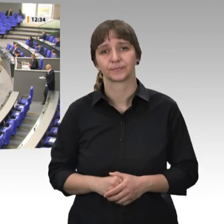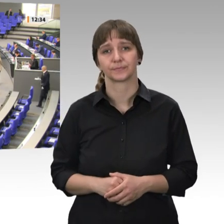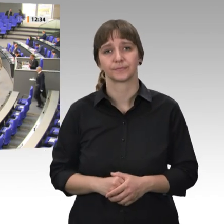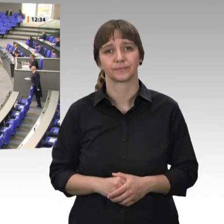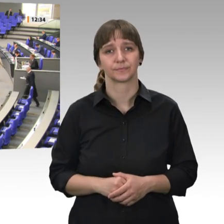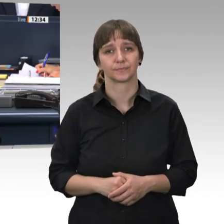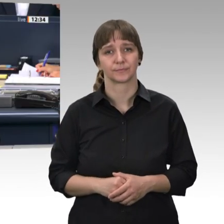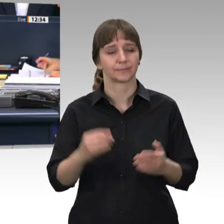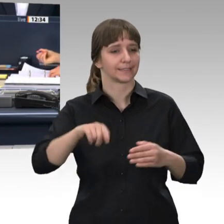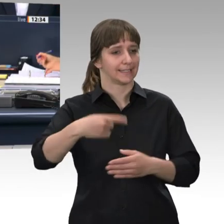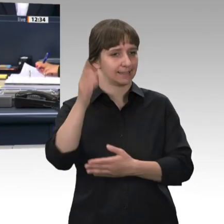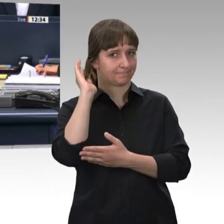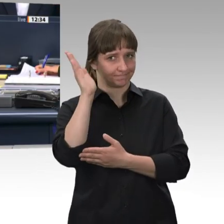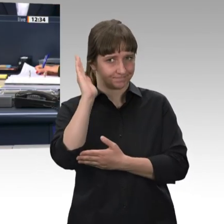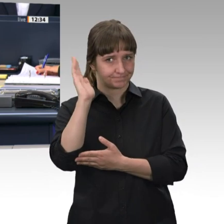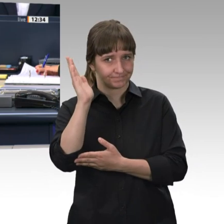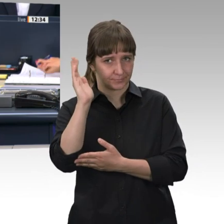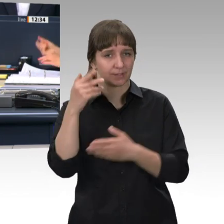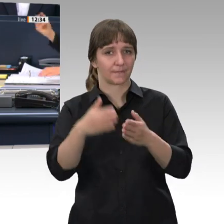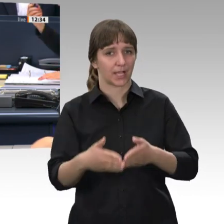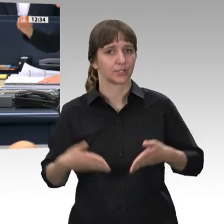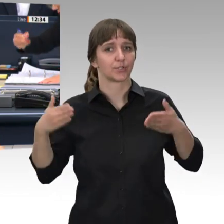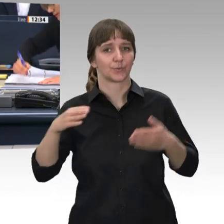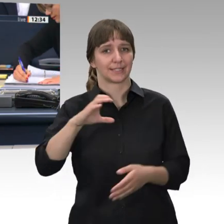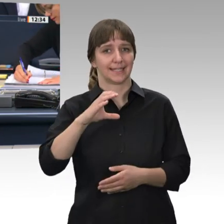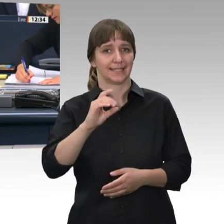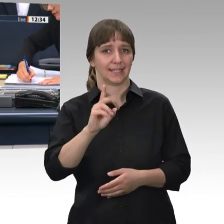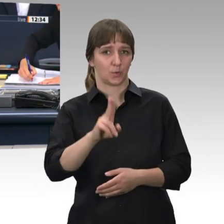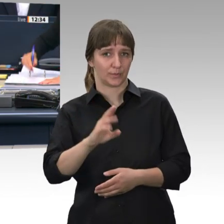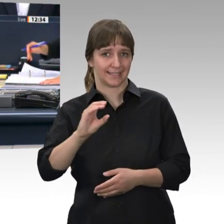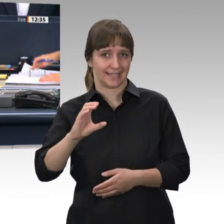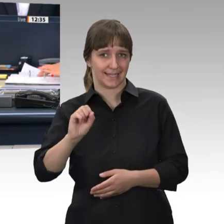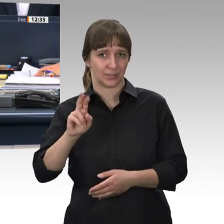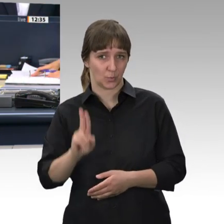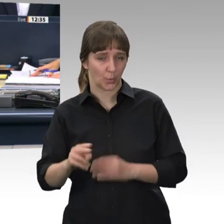Nächster Redner ist für die Fraktion der CDU und CSU der Kollege Peter Weiß.